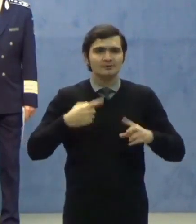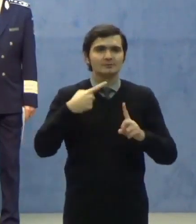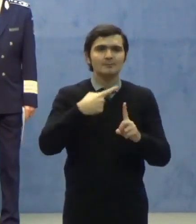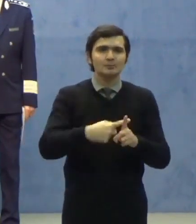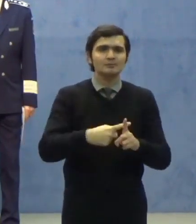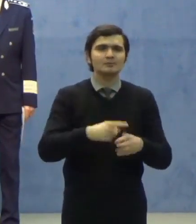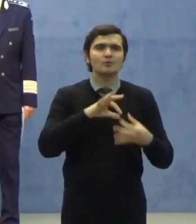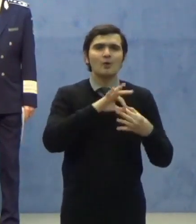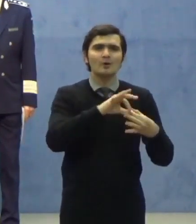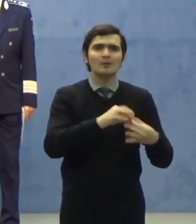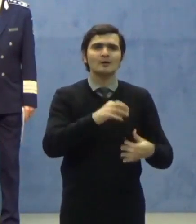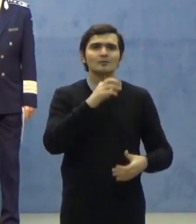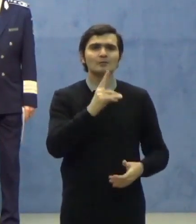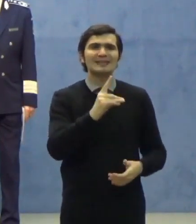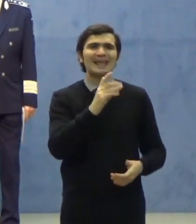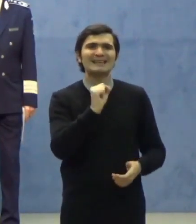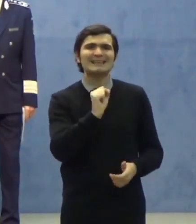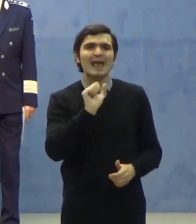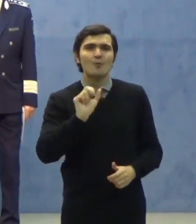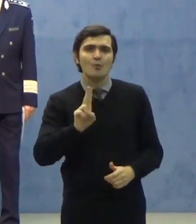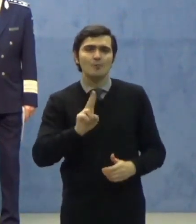Departamentul pentru Situații de Urgență.